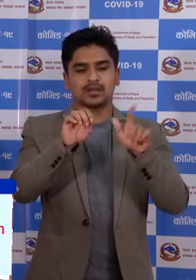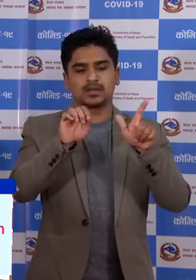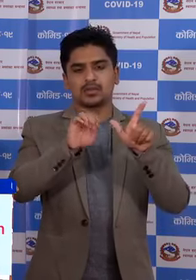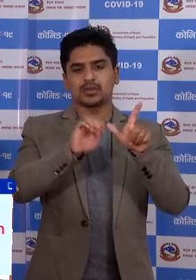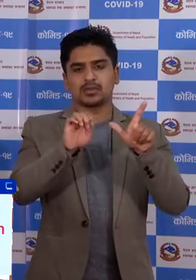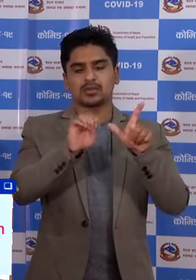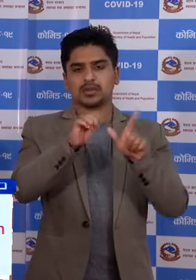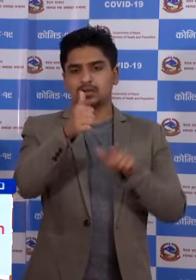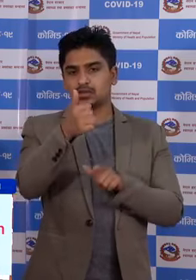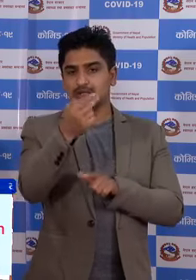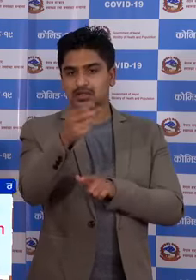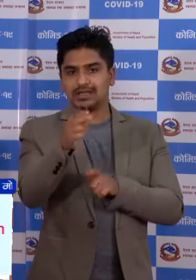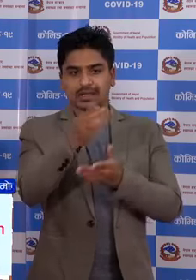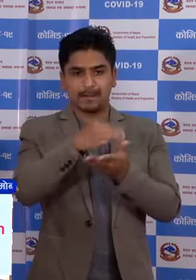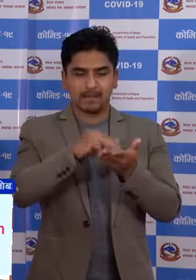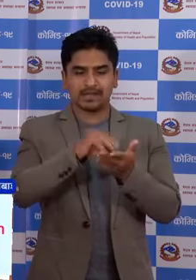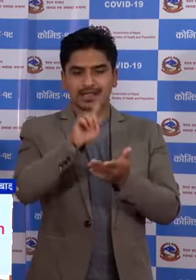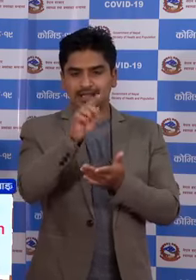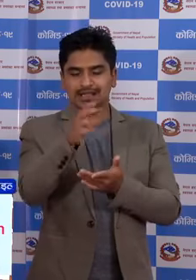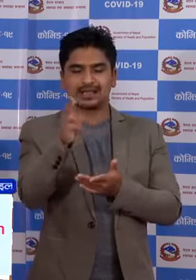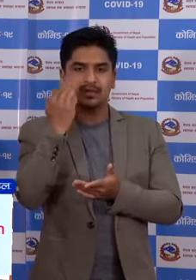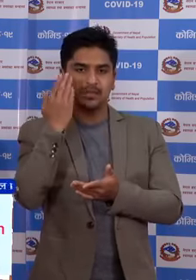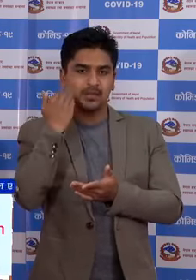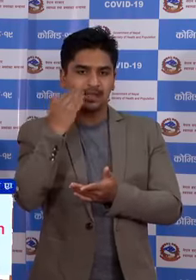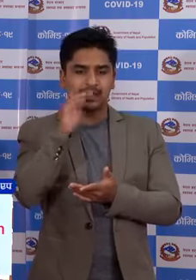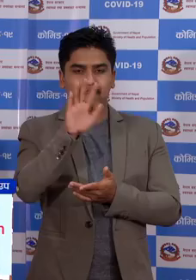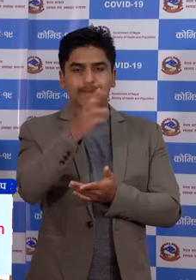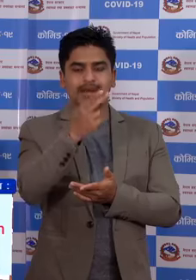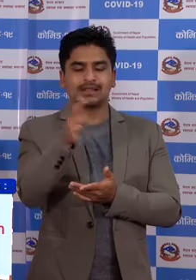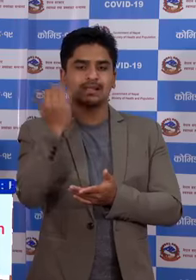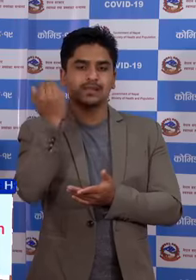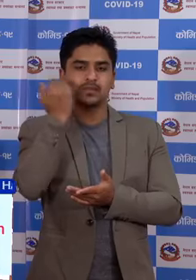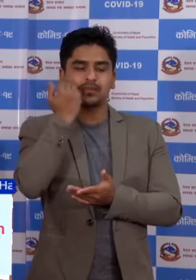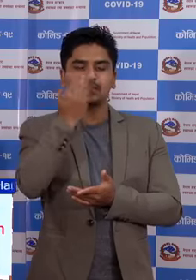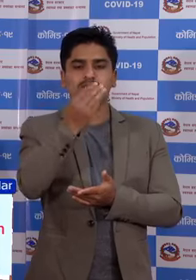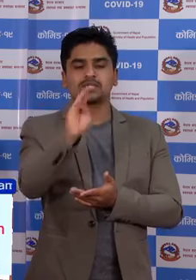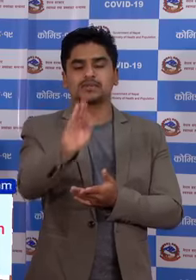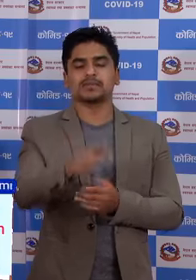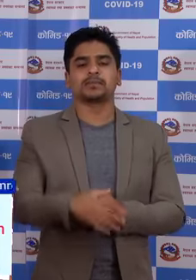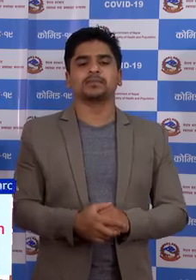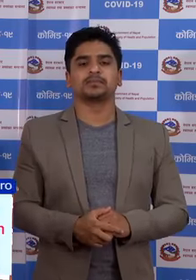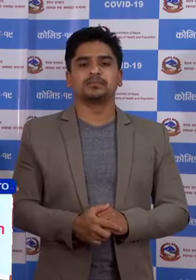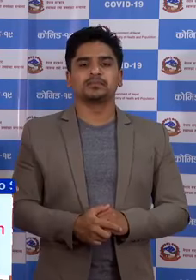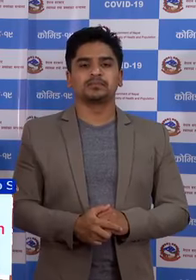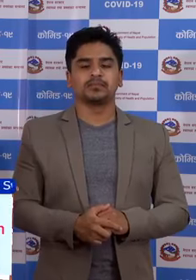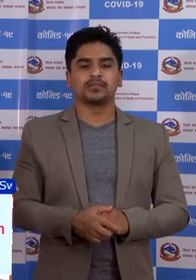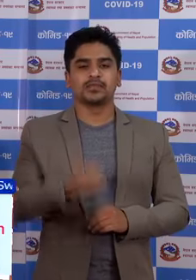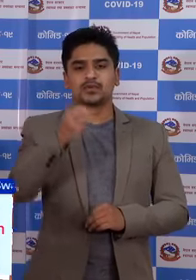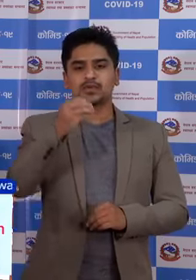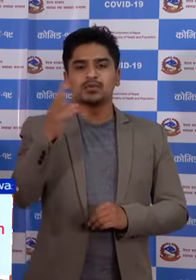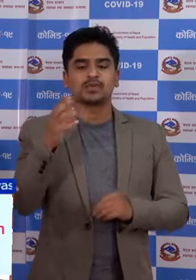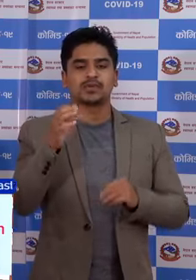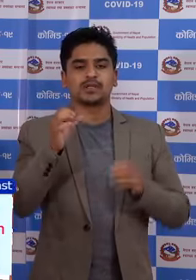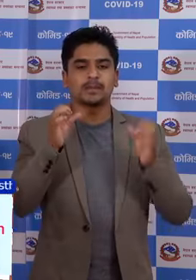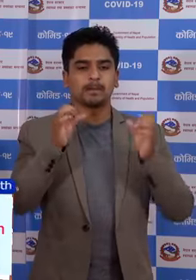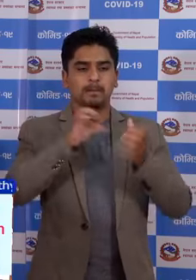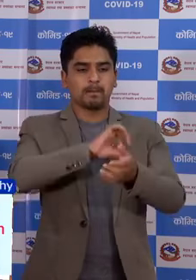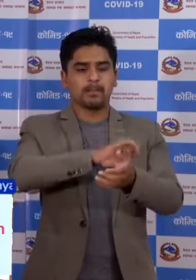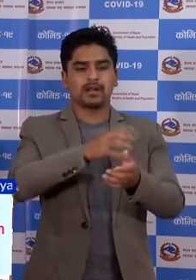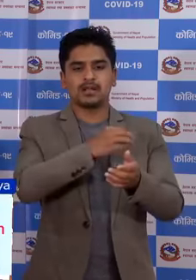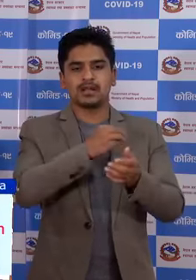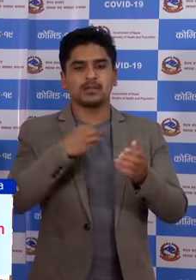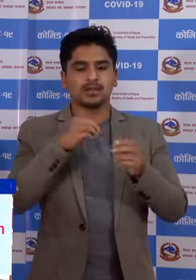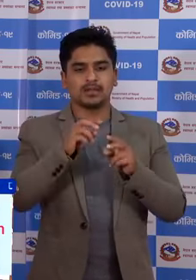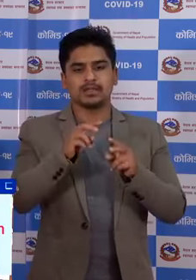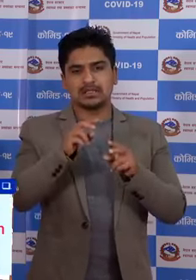6 जना मद्दे, 1 जना महिलार पाण जना पुरुषु सुर्खेत प्राध्य स्वाताल 15